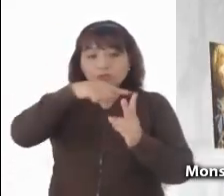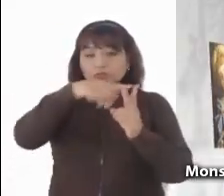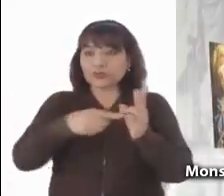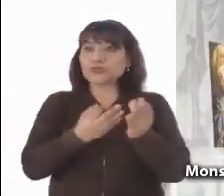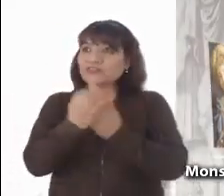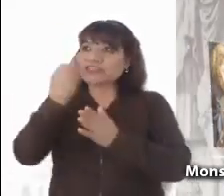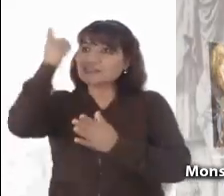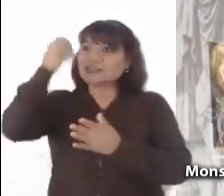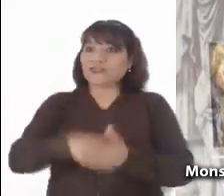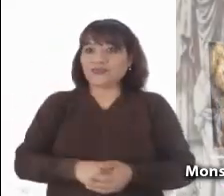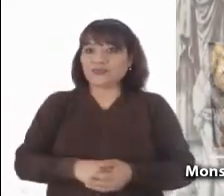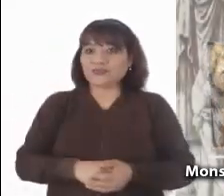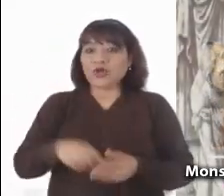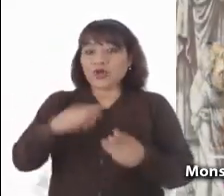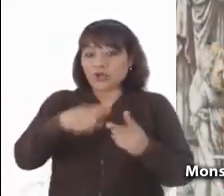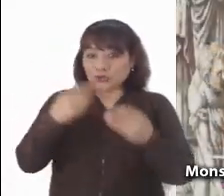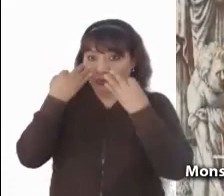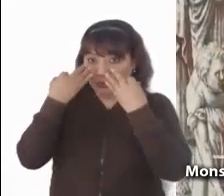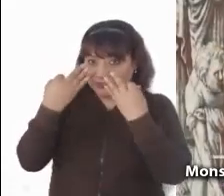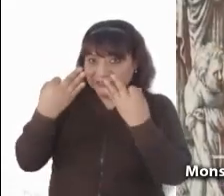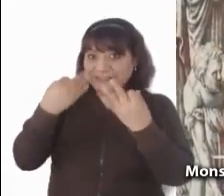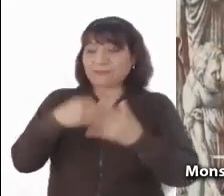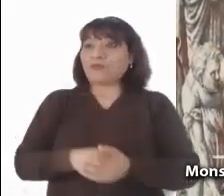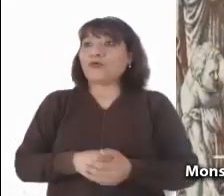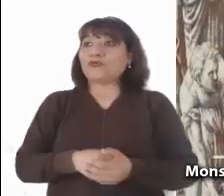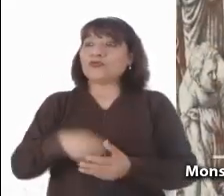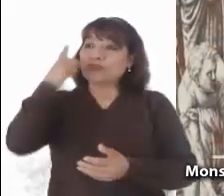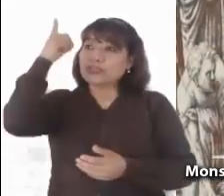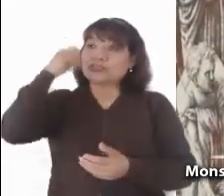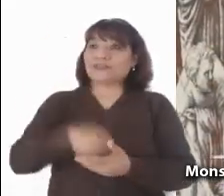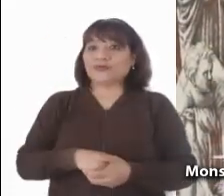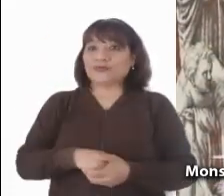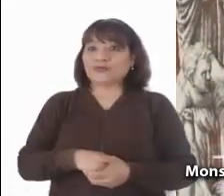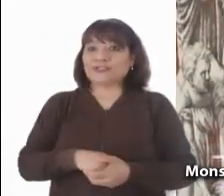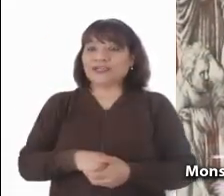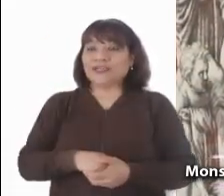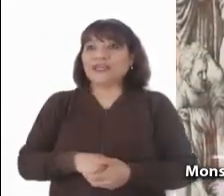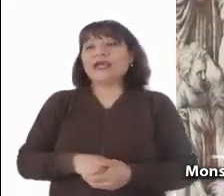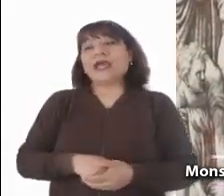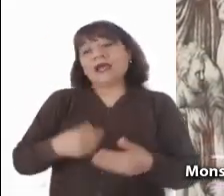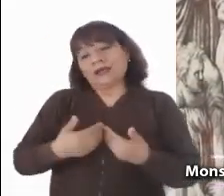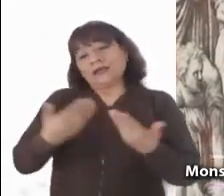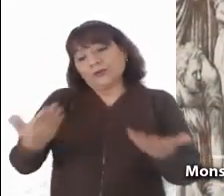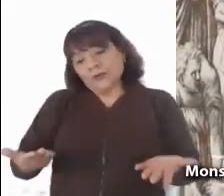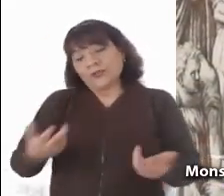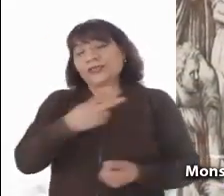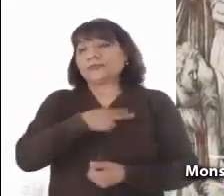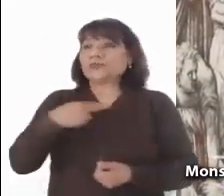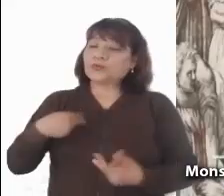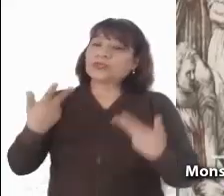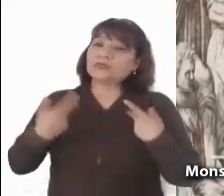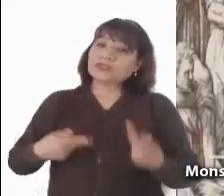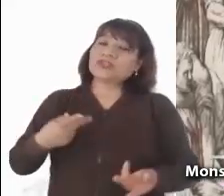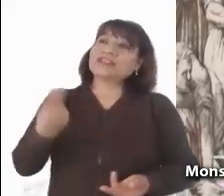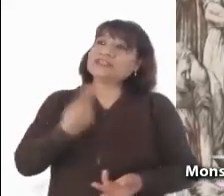testimonio ofrecido por Juan y lo hace todavía más actual. Hoy tenemos que tener